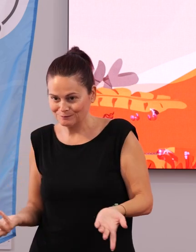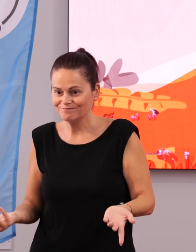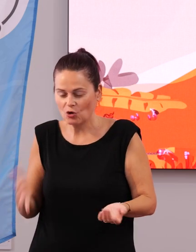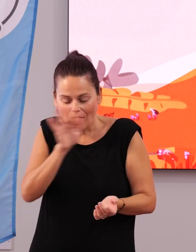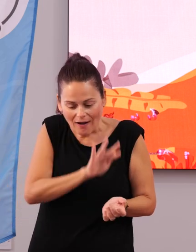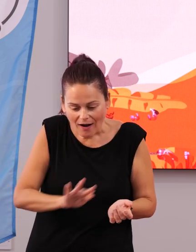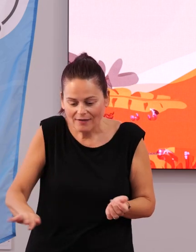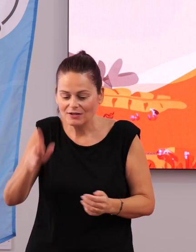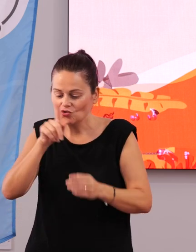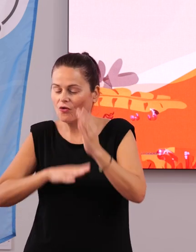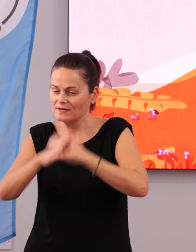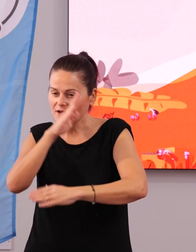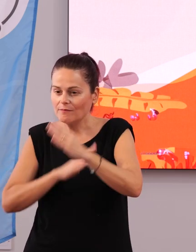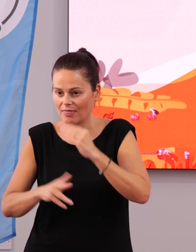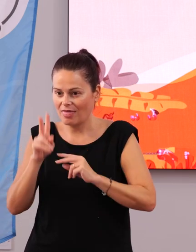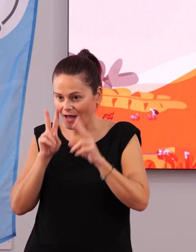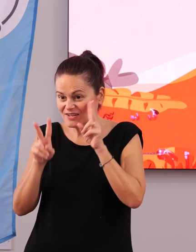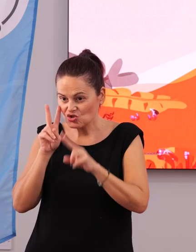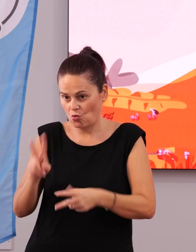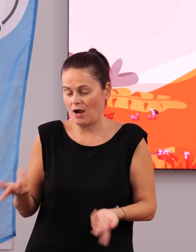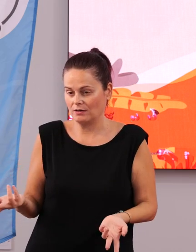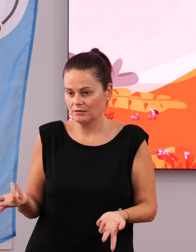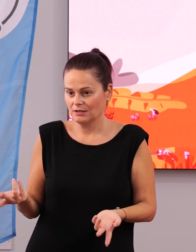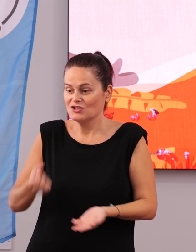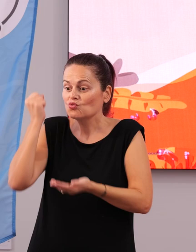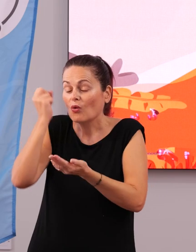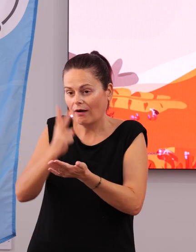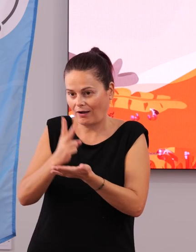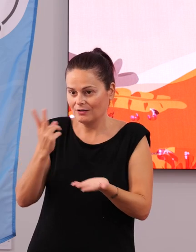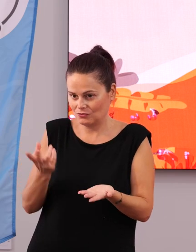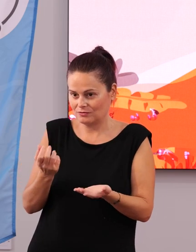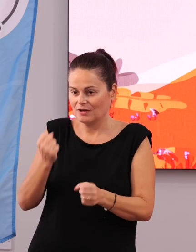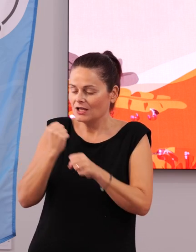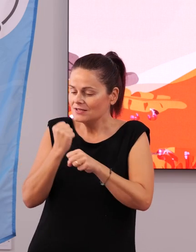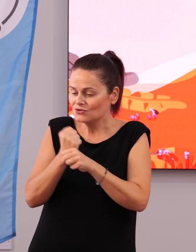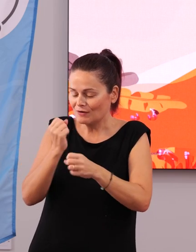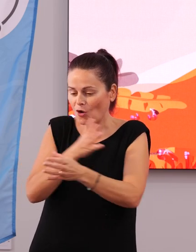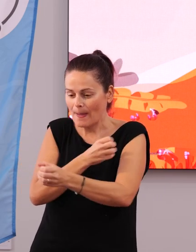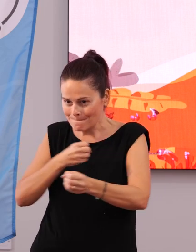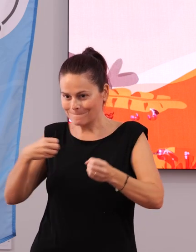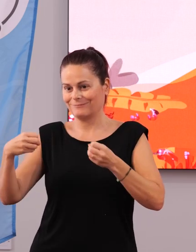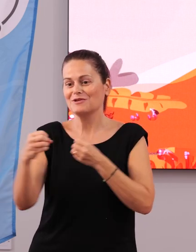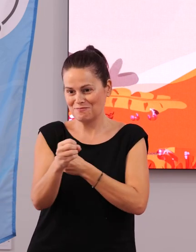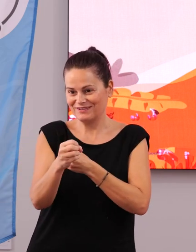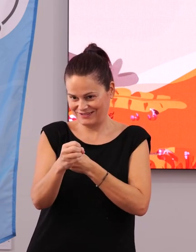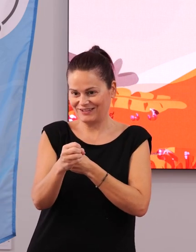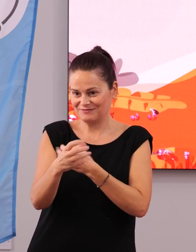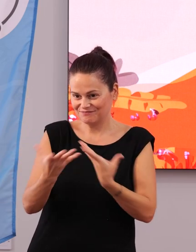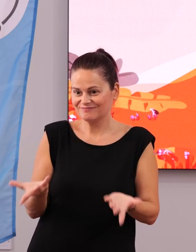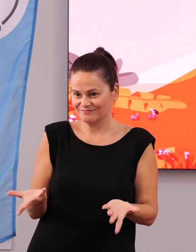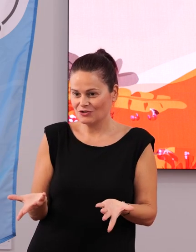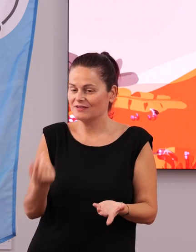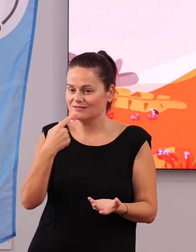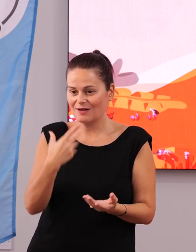niños con discapacidad visual, que ha supuesto un reto y un trabajo de empatía que me han transmitido desde la Concejalía de Deportes